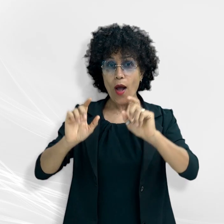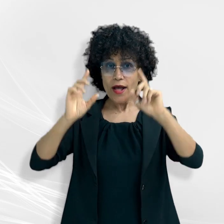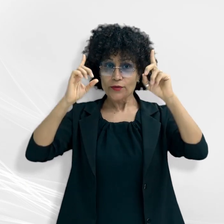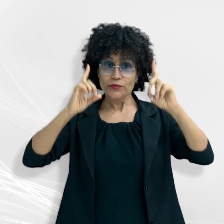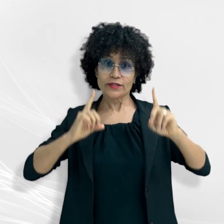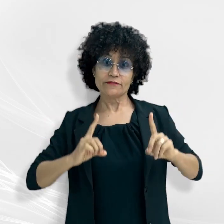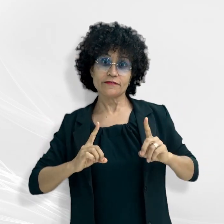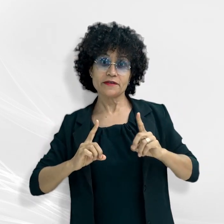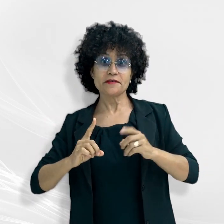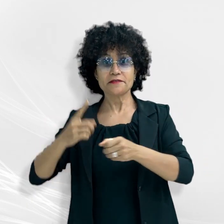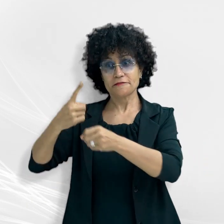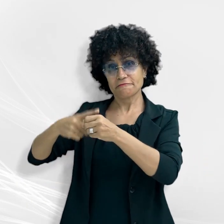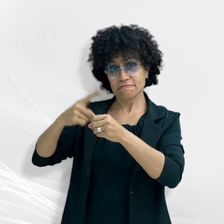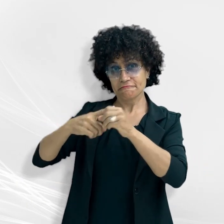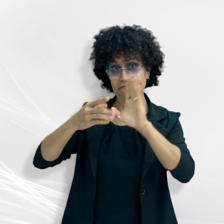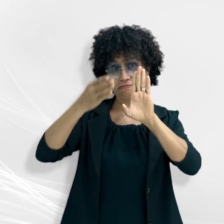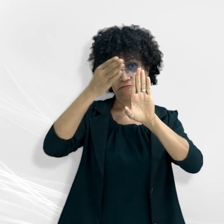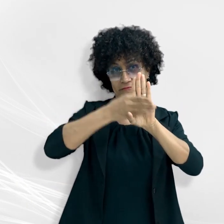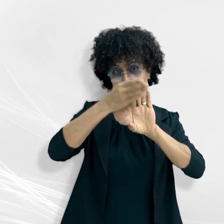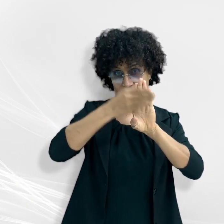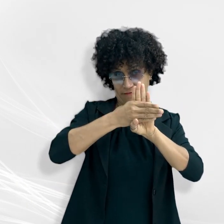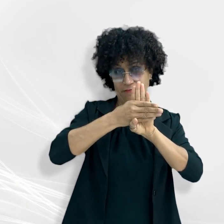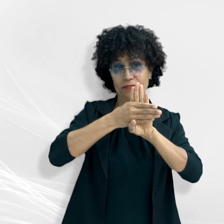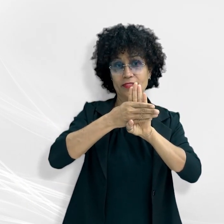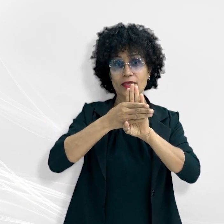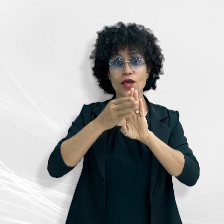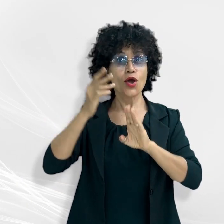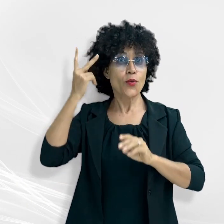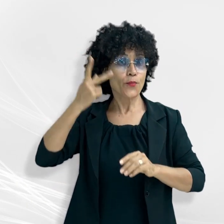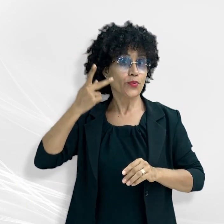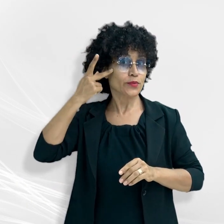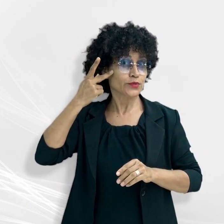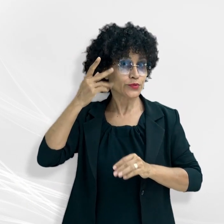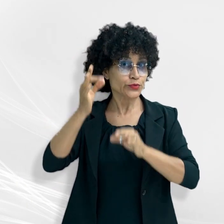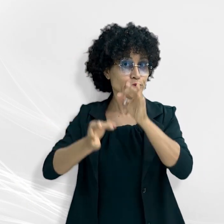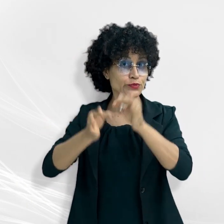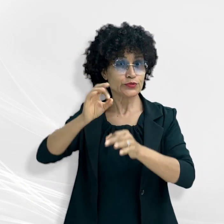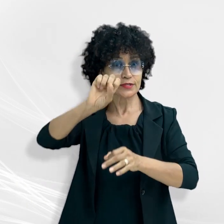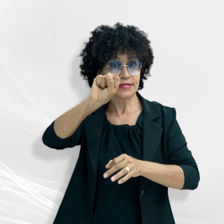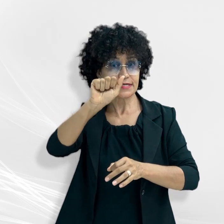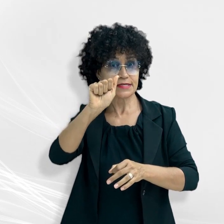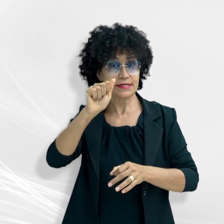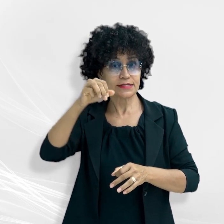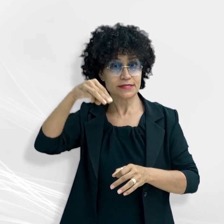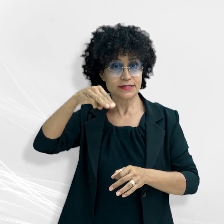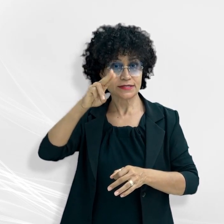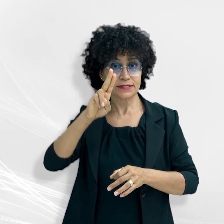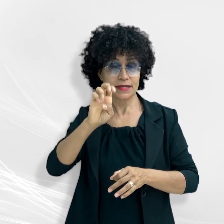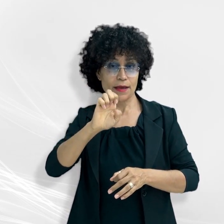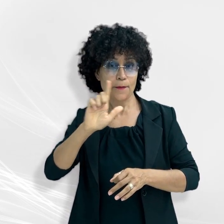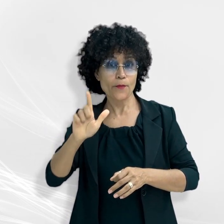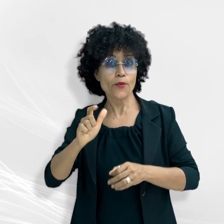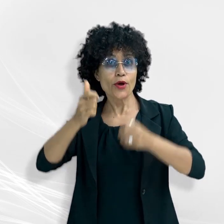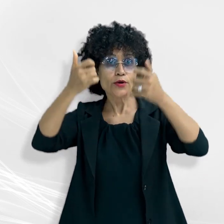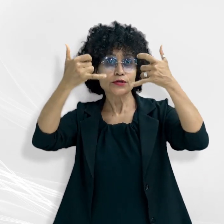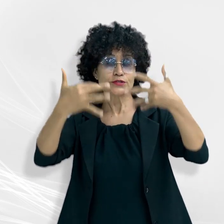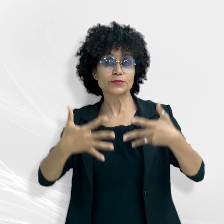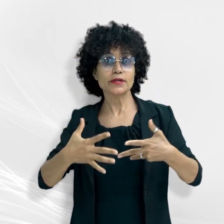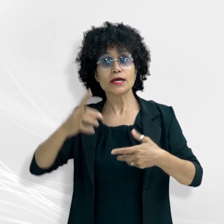Trindade, a 521 quilômetros de Cuiabá, o promotor de justiça Samuel Teles Costa falou sobre os direitos